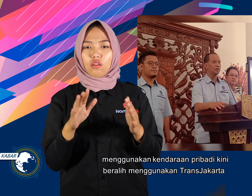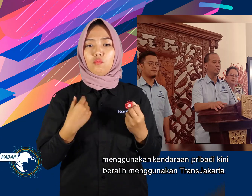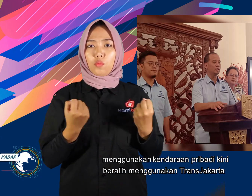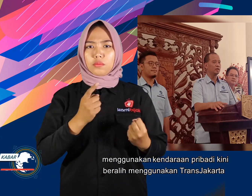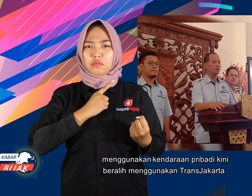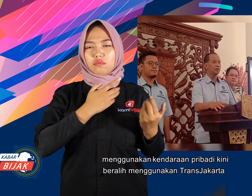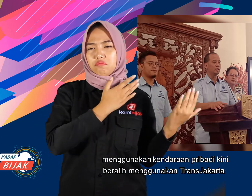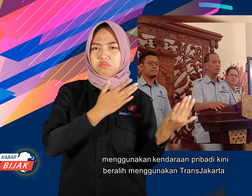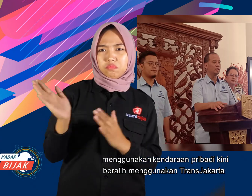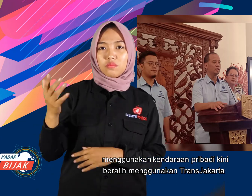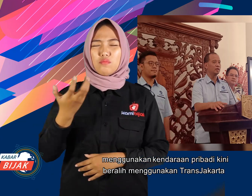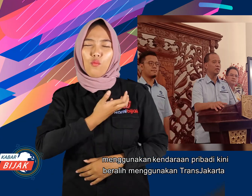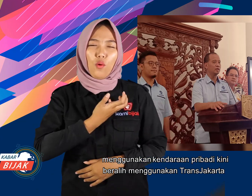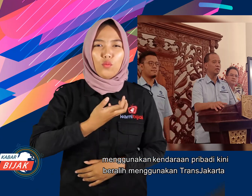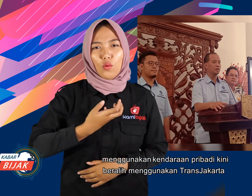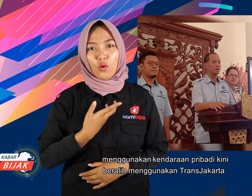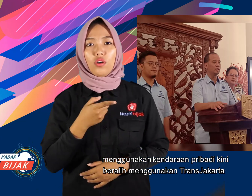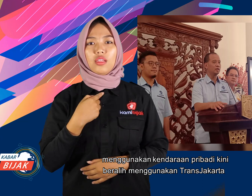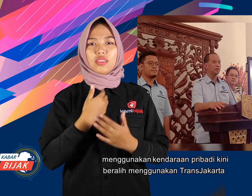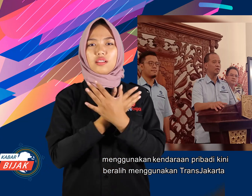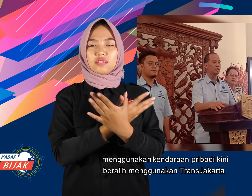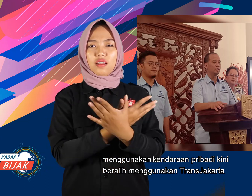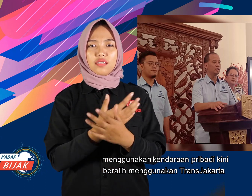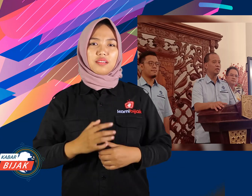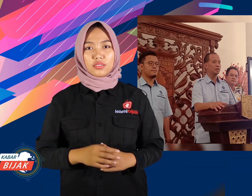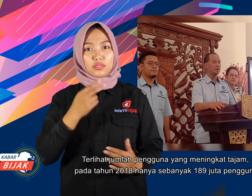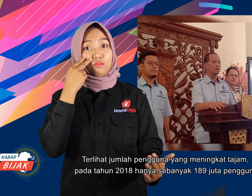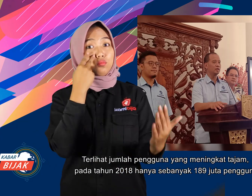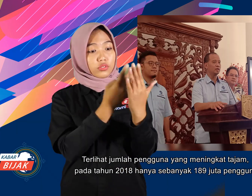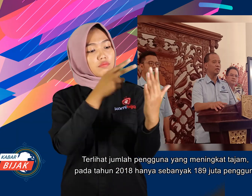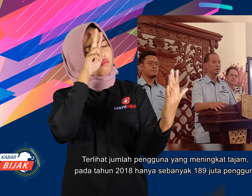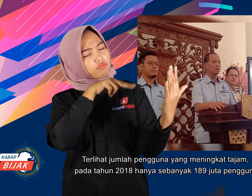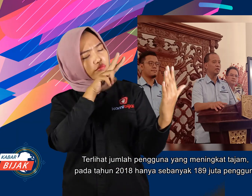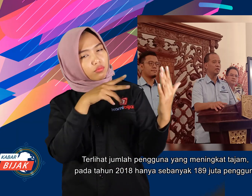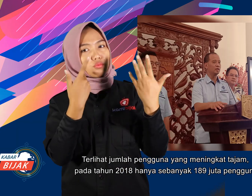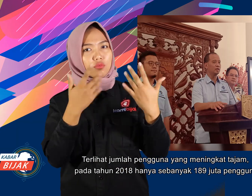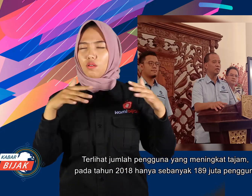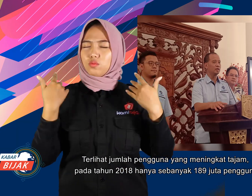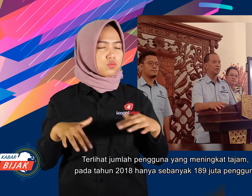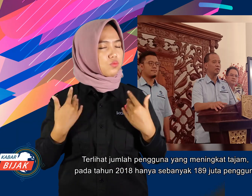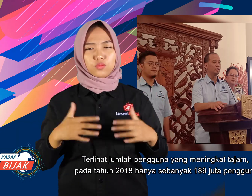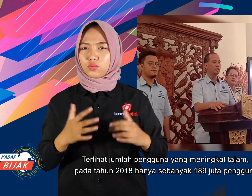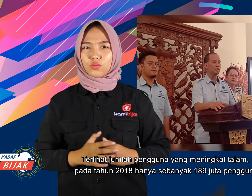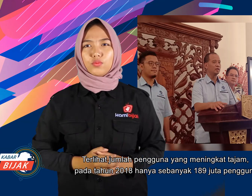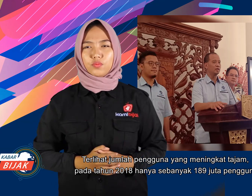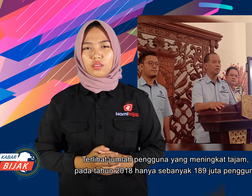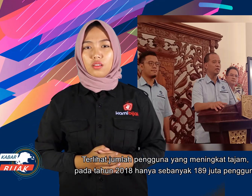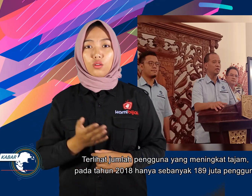menggunakan kendaraan pribadi kini beralih menggunakan Transjakarta. Terlihat jumlah pengguna yang meningkat tajam. Pada tahun 2018,